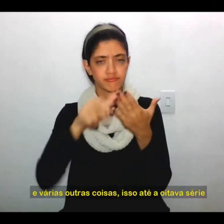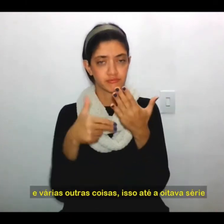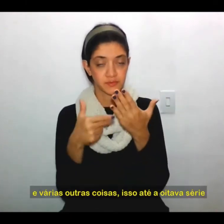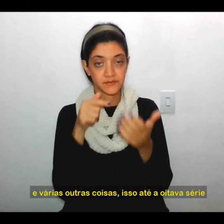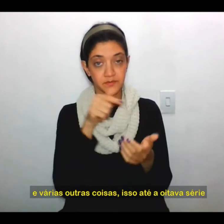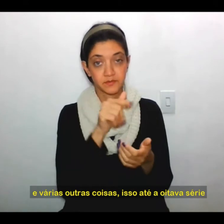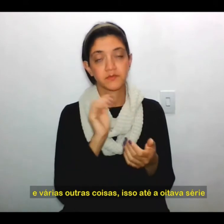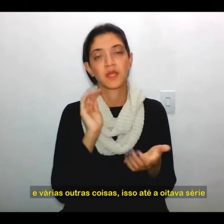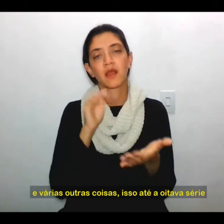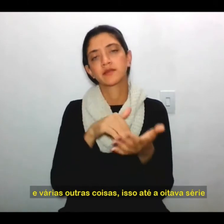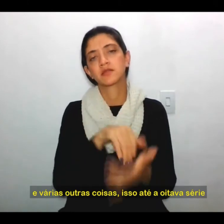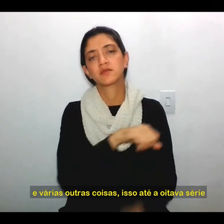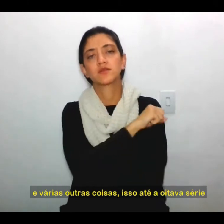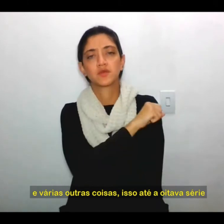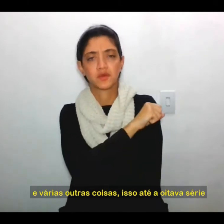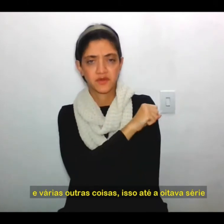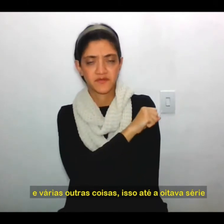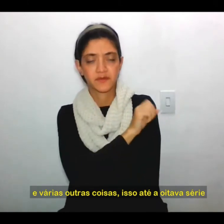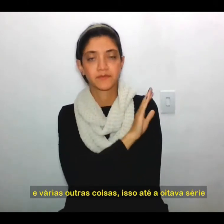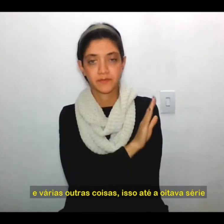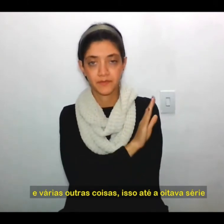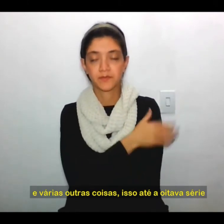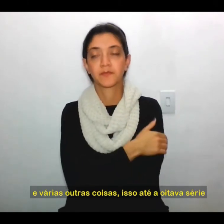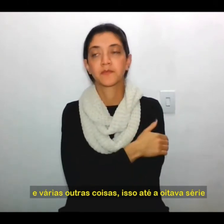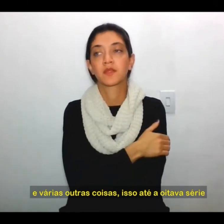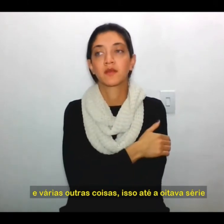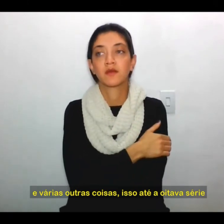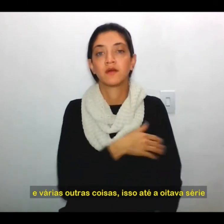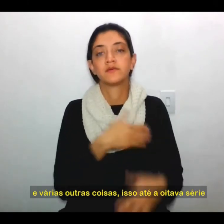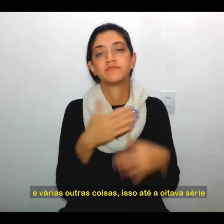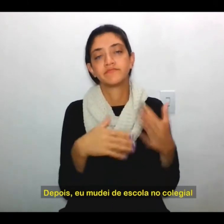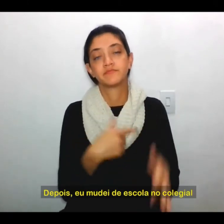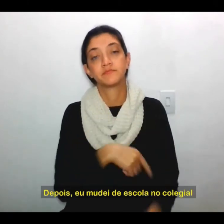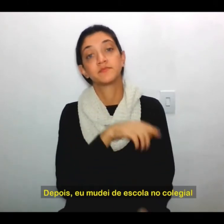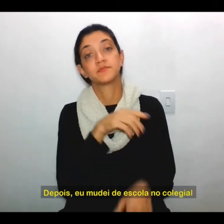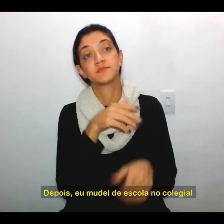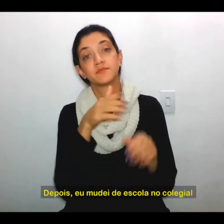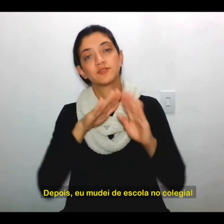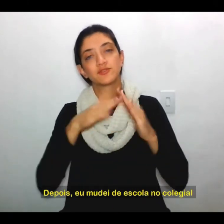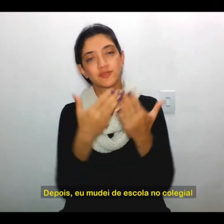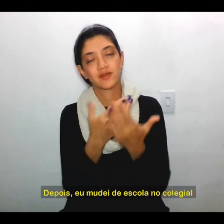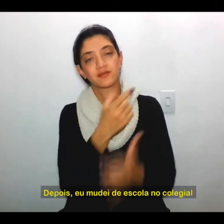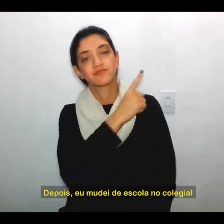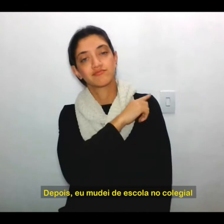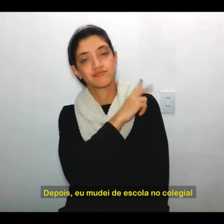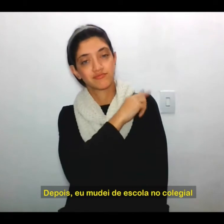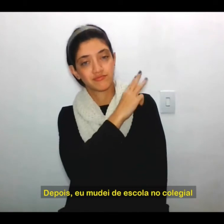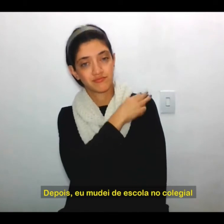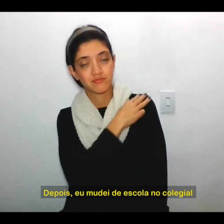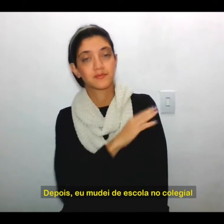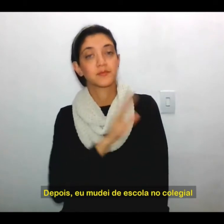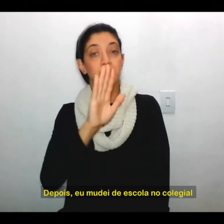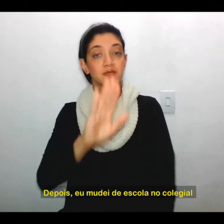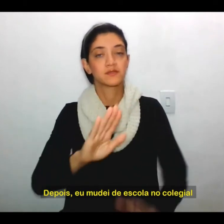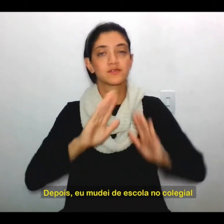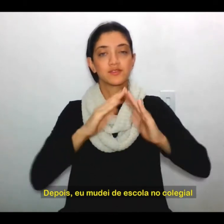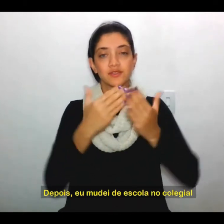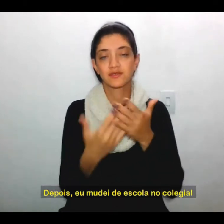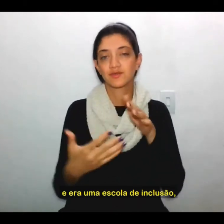várias outras coisas. Isso até a oitava série. Depois, eu mudei de escola no colegial e